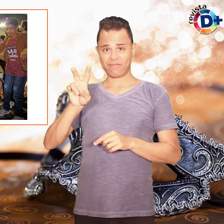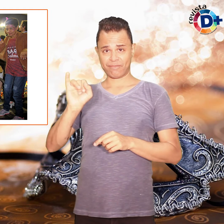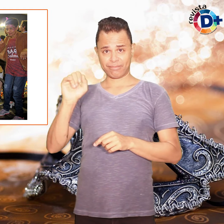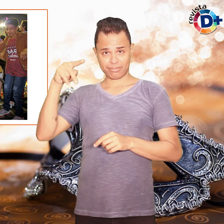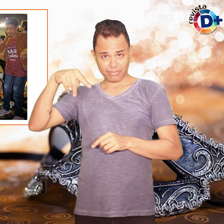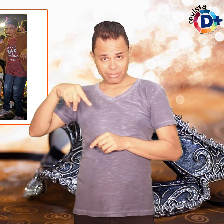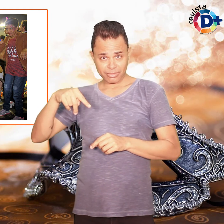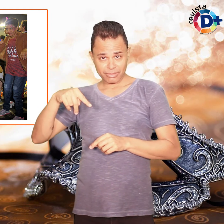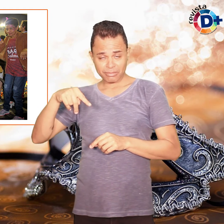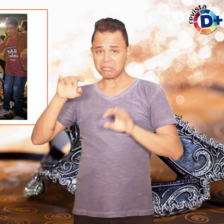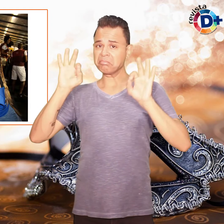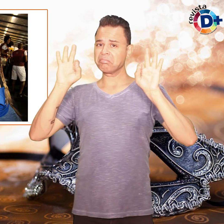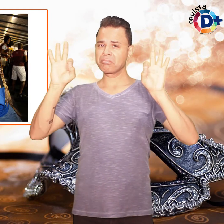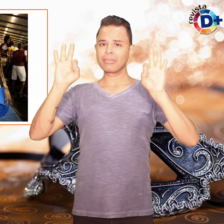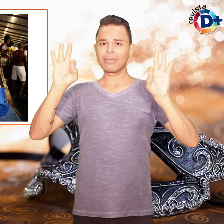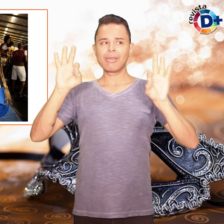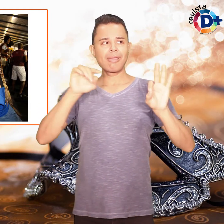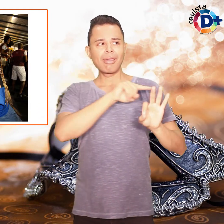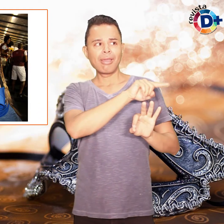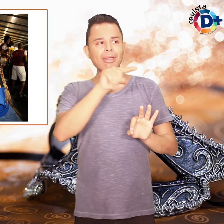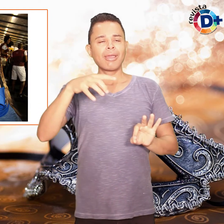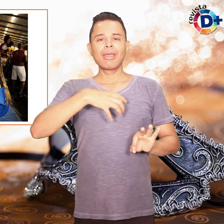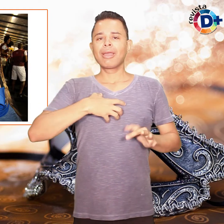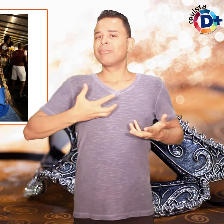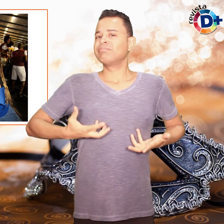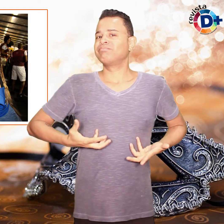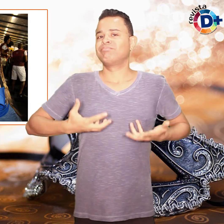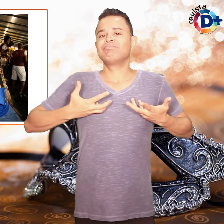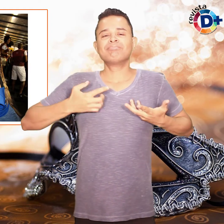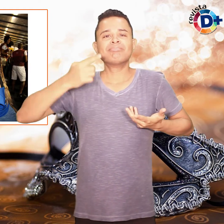esse, acaba elevando a autoestima de todos.